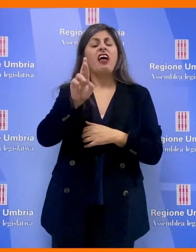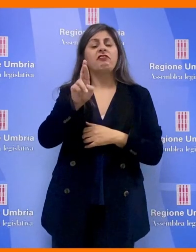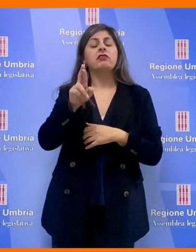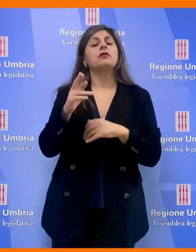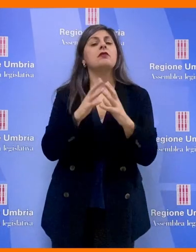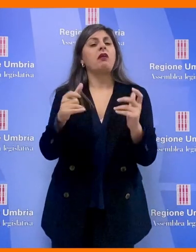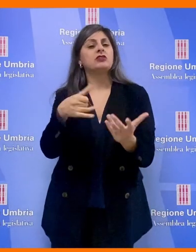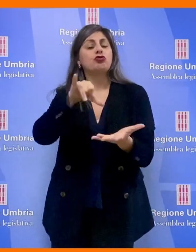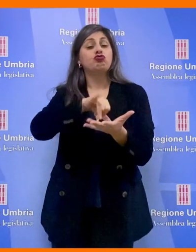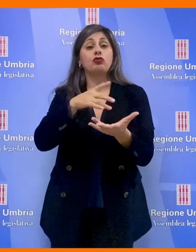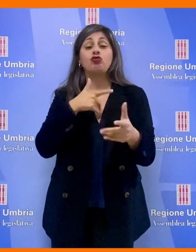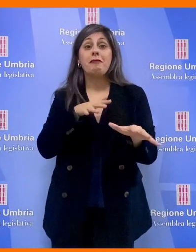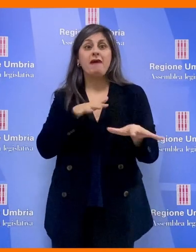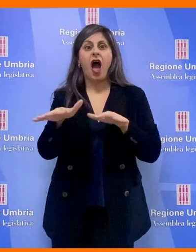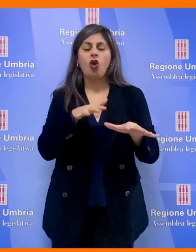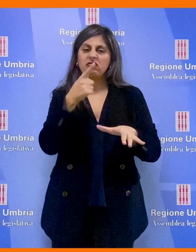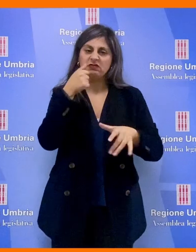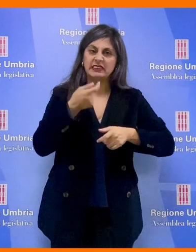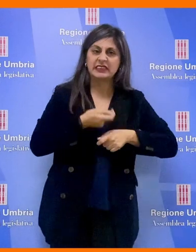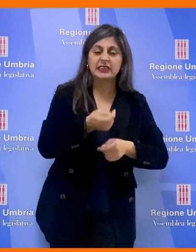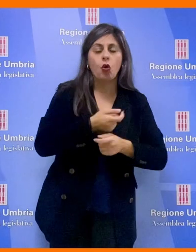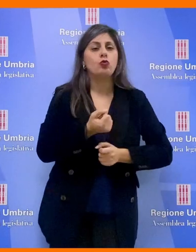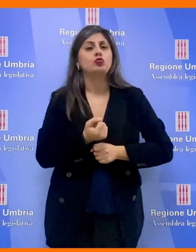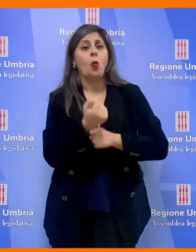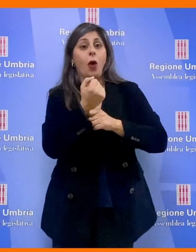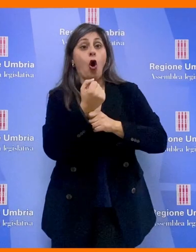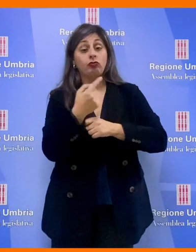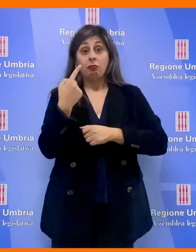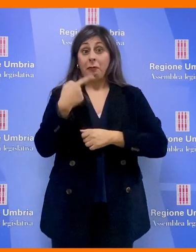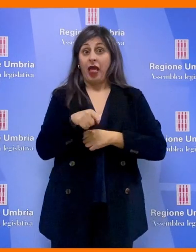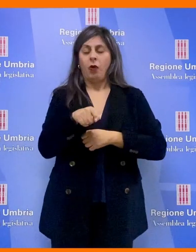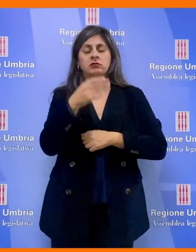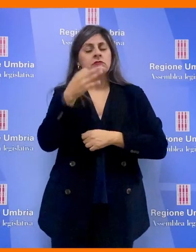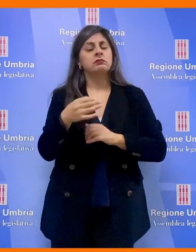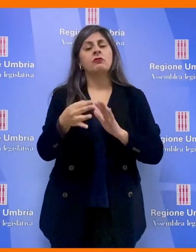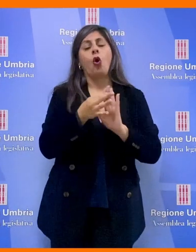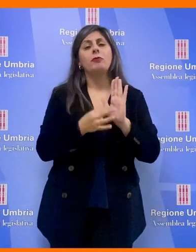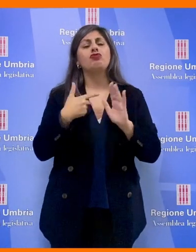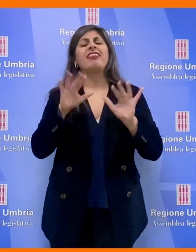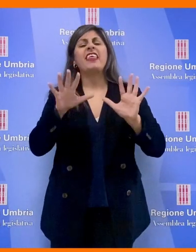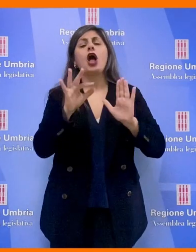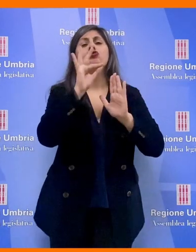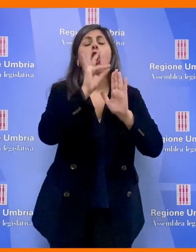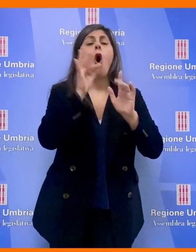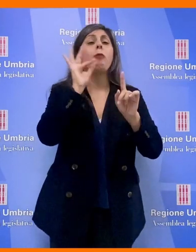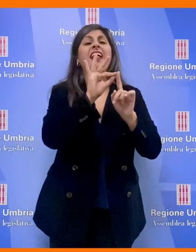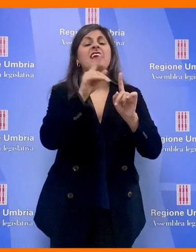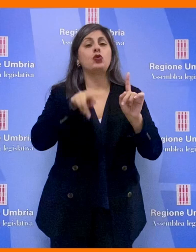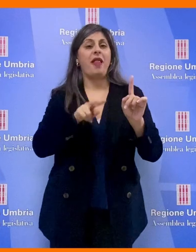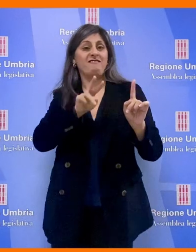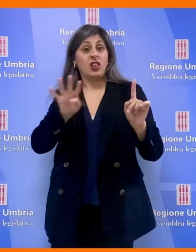centro con una manovra di stimolo e supporto, per questo il documento individua 10 obiettivi per il